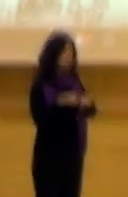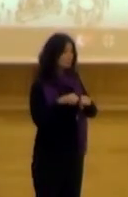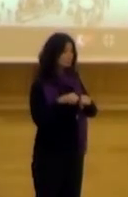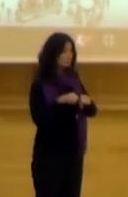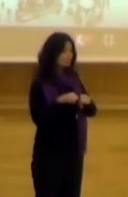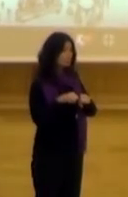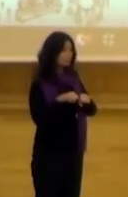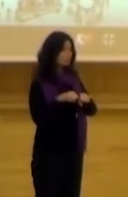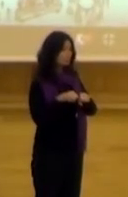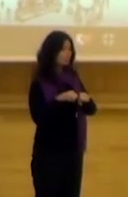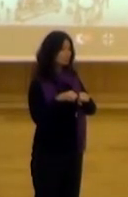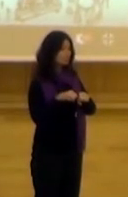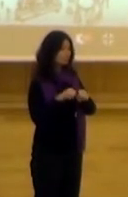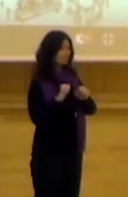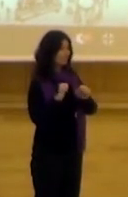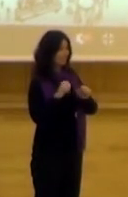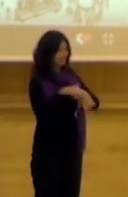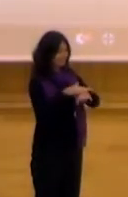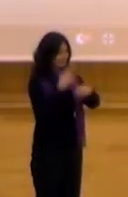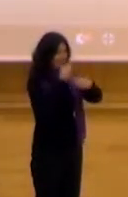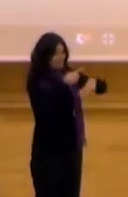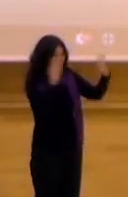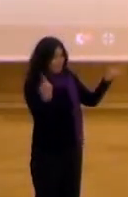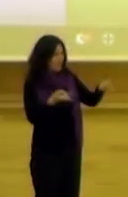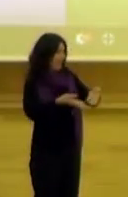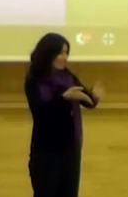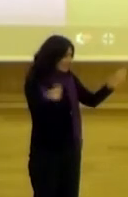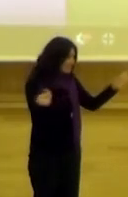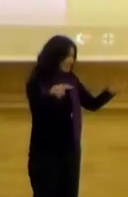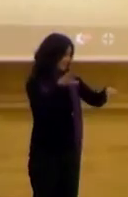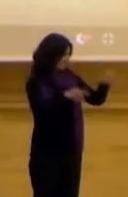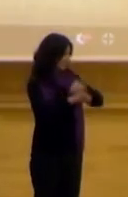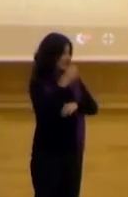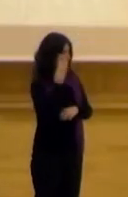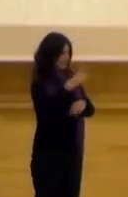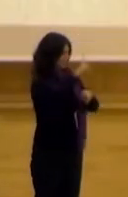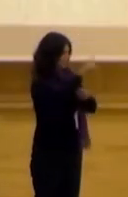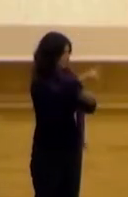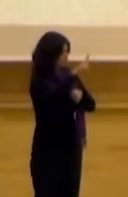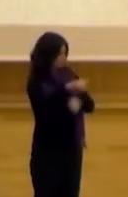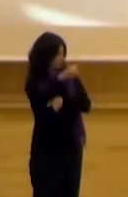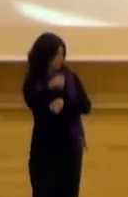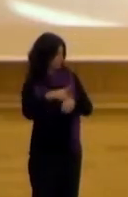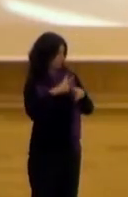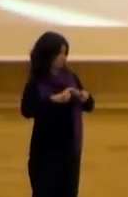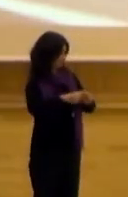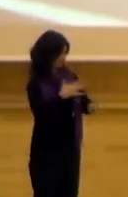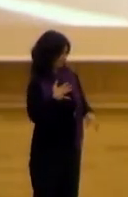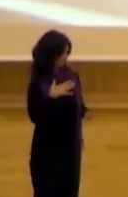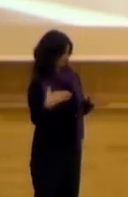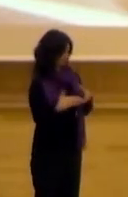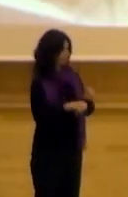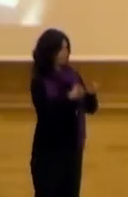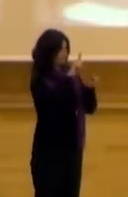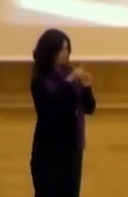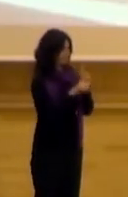de la administración pública abierta y deliberativa, hubo tres grandes preguntas que nos hacíamos los investigadores de esto,